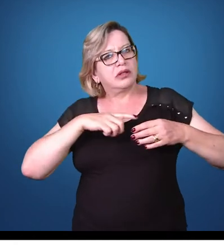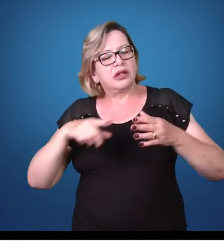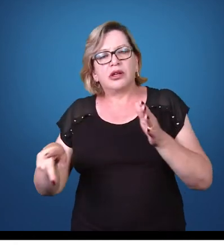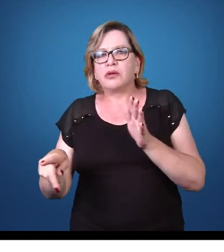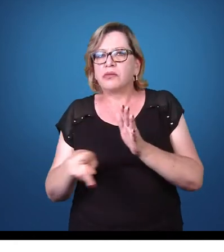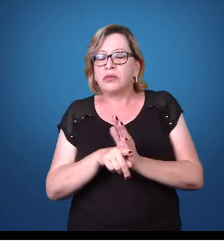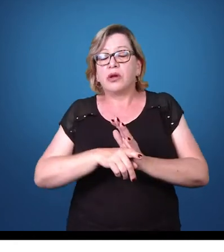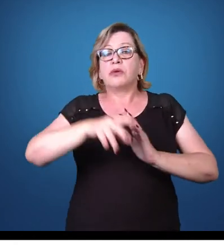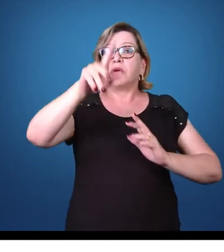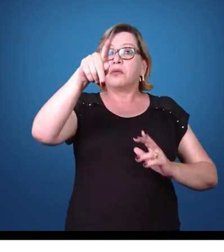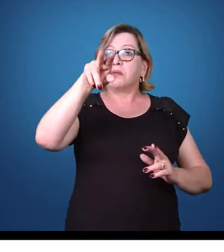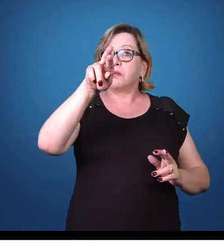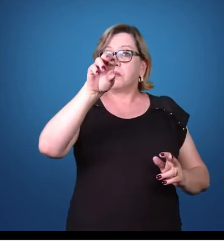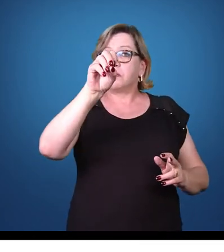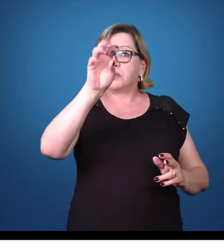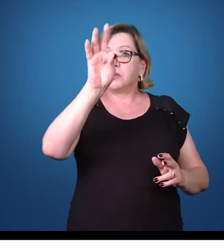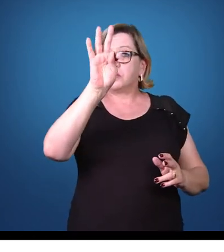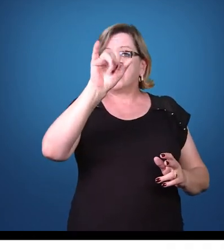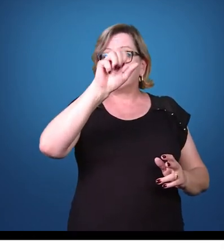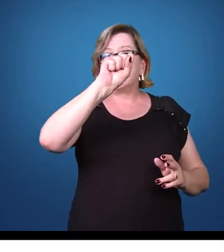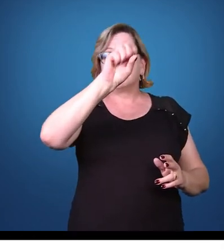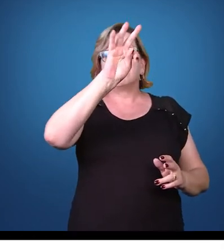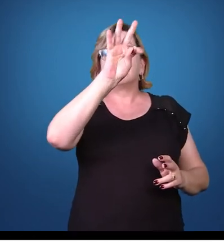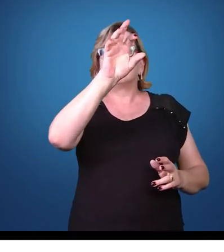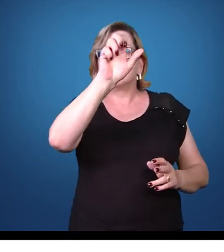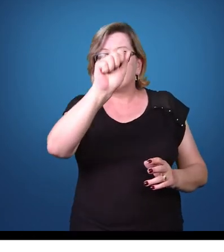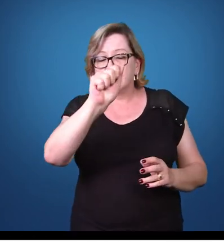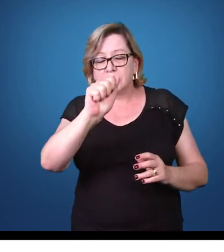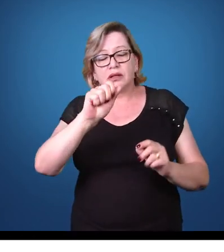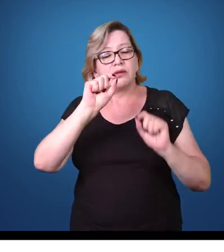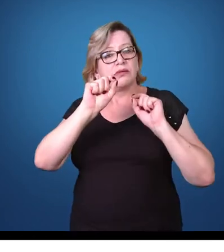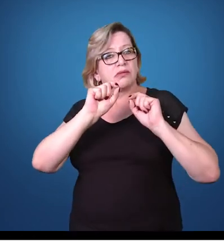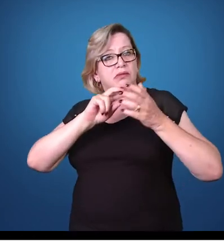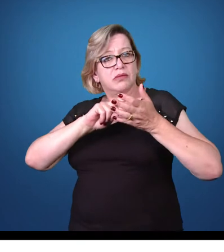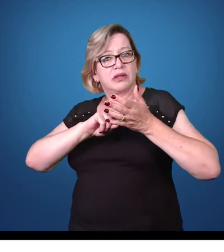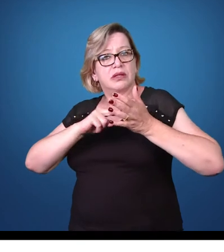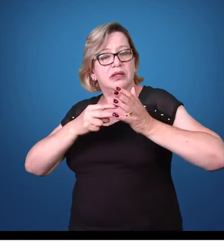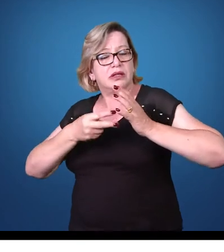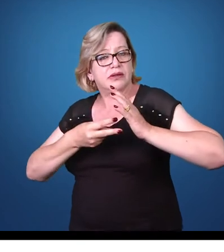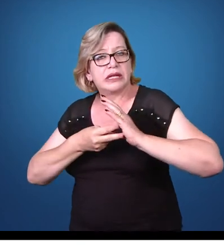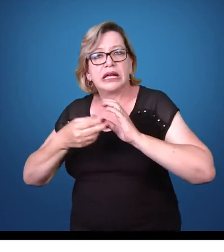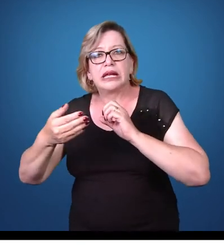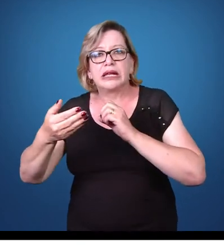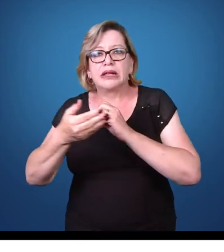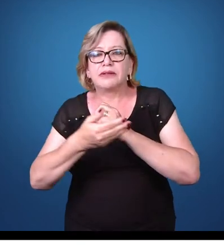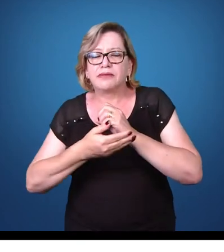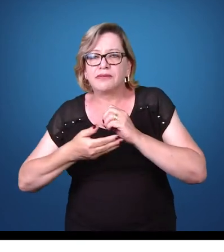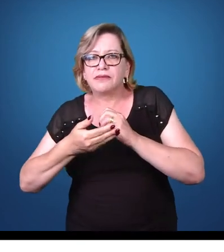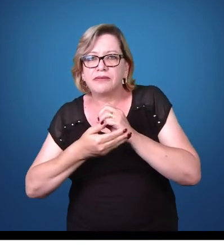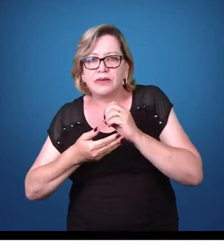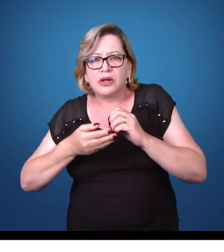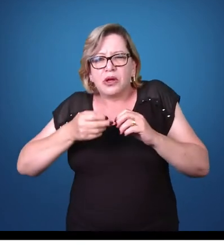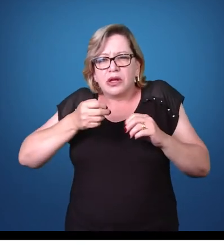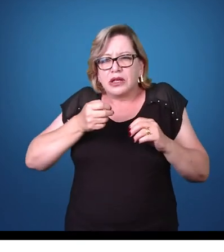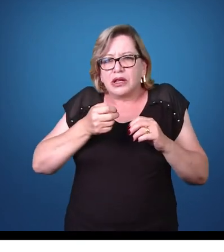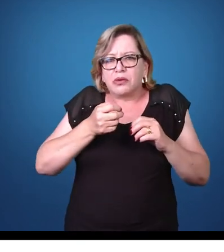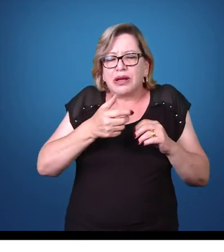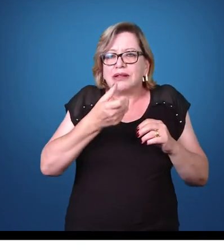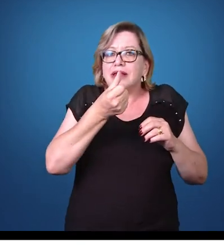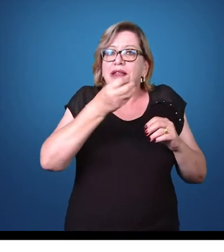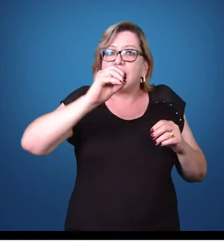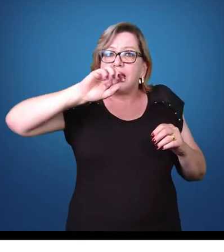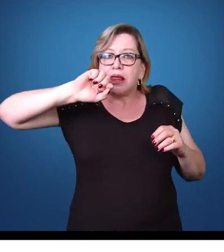protista, subfiloprotozoa. O reino protista apresenta aproximadamente 60 mil